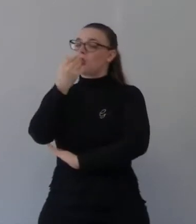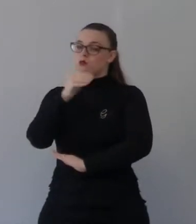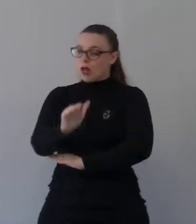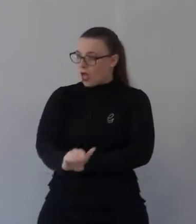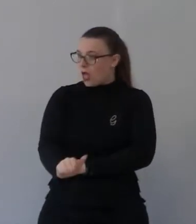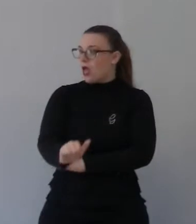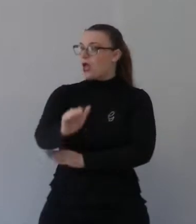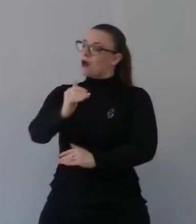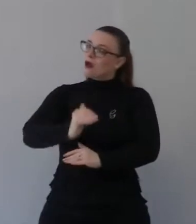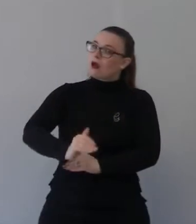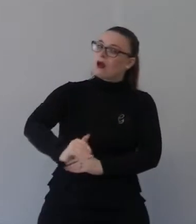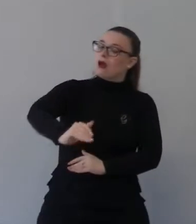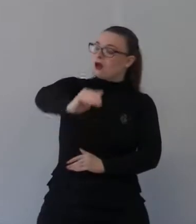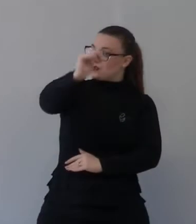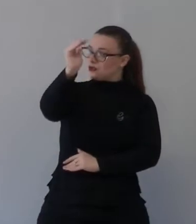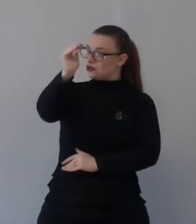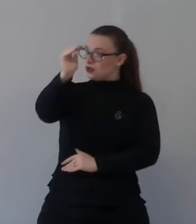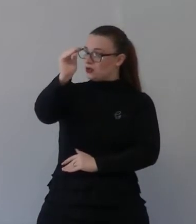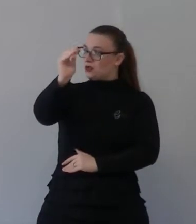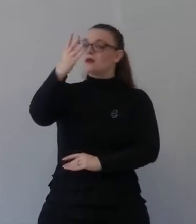Steggiamo il titolo 4 di Luca.